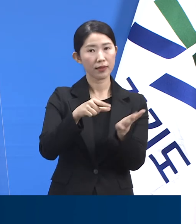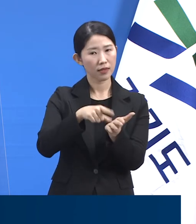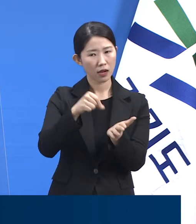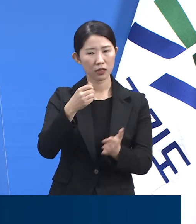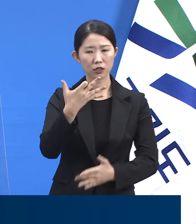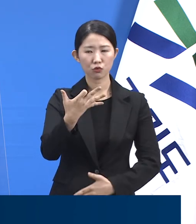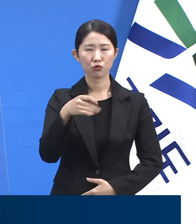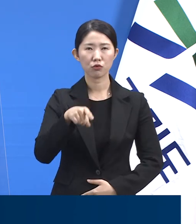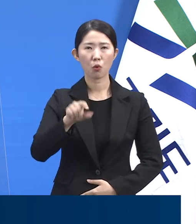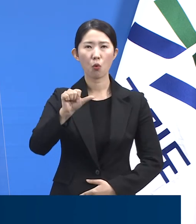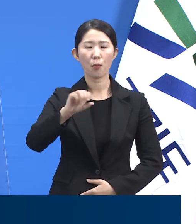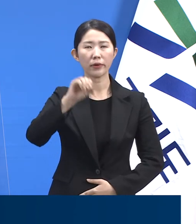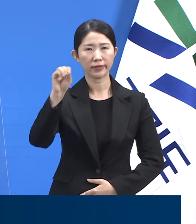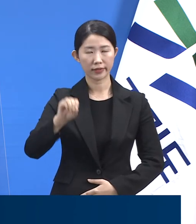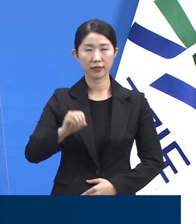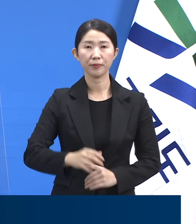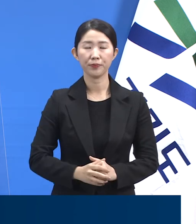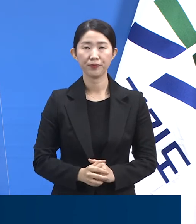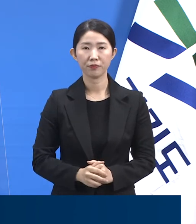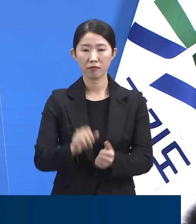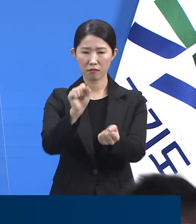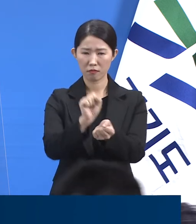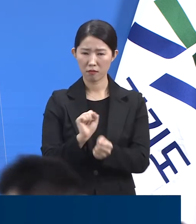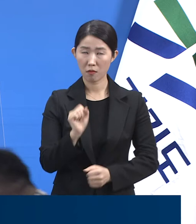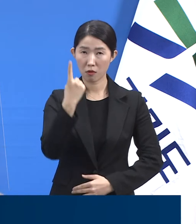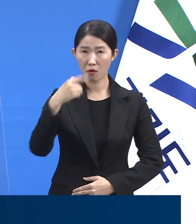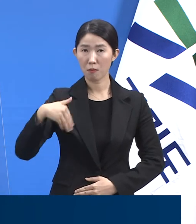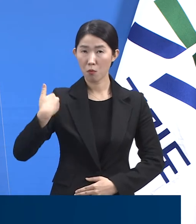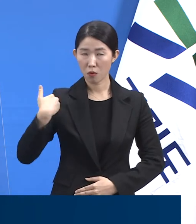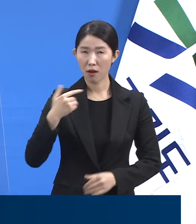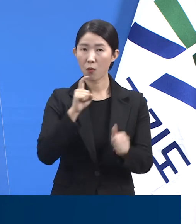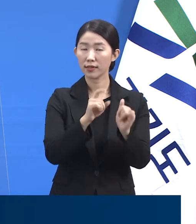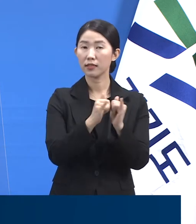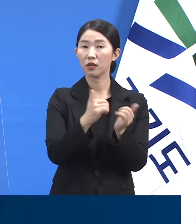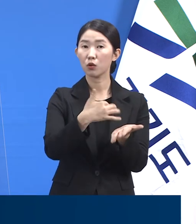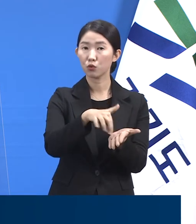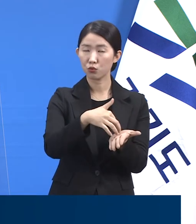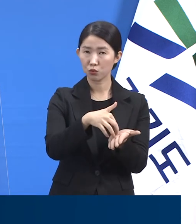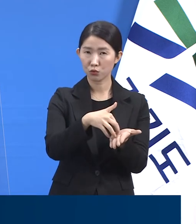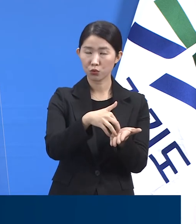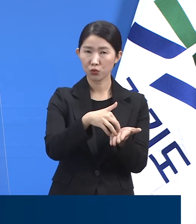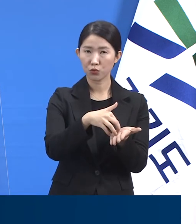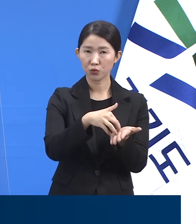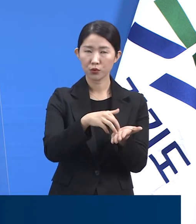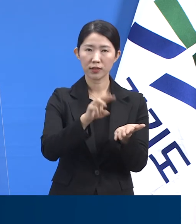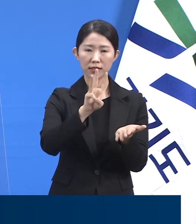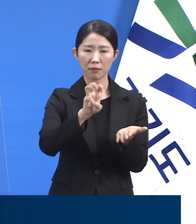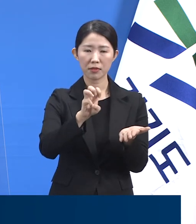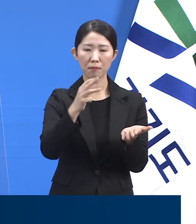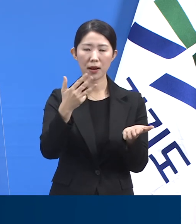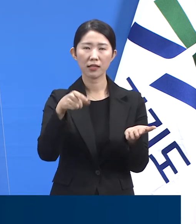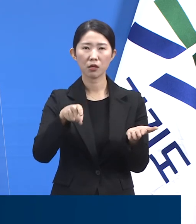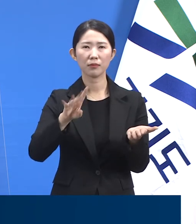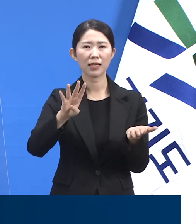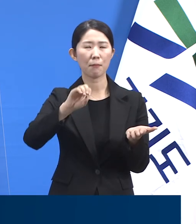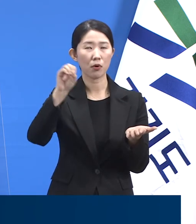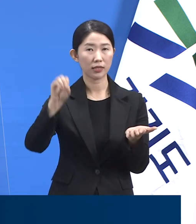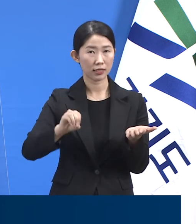차지합니다. 감염 경로를 알 수 없는 확진자는 38.4%인